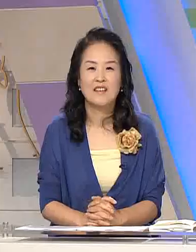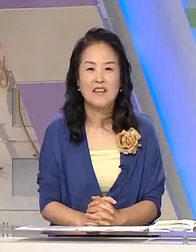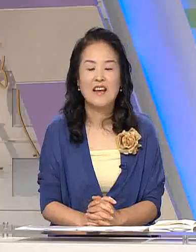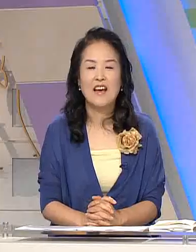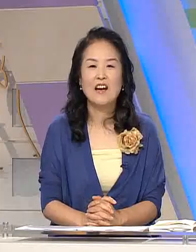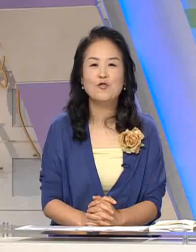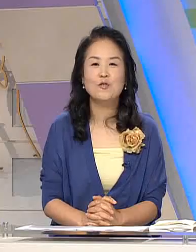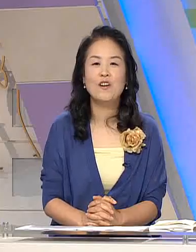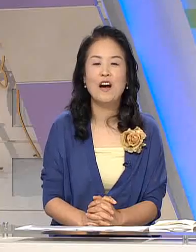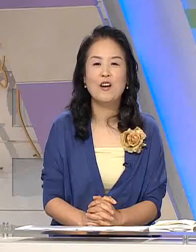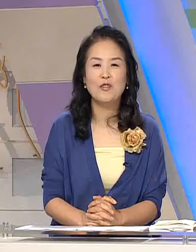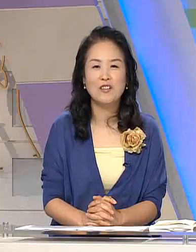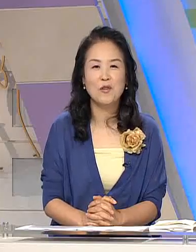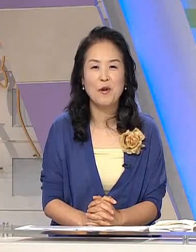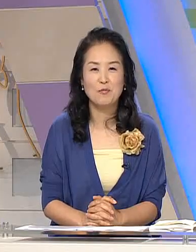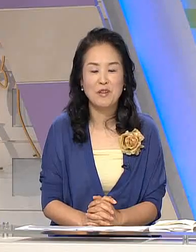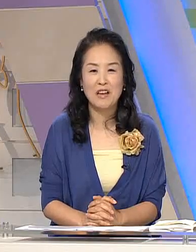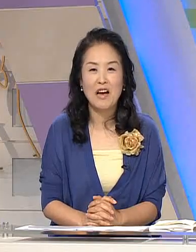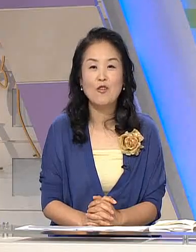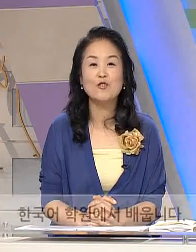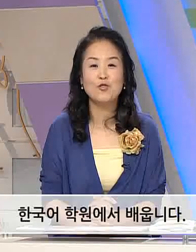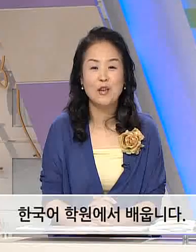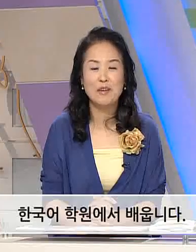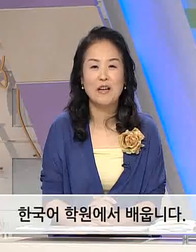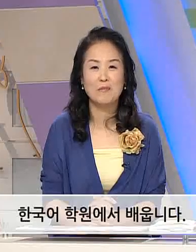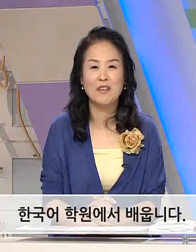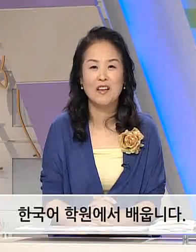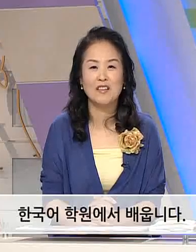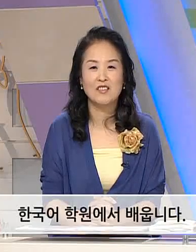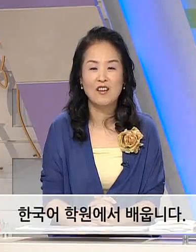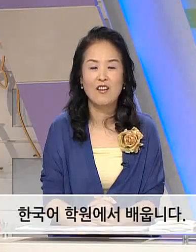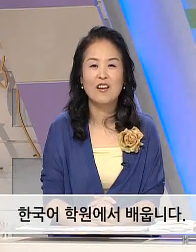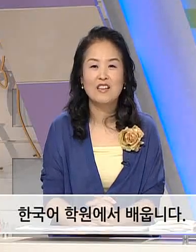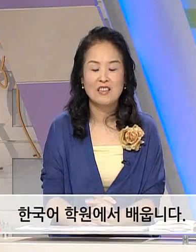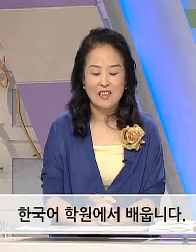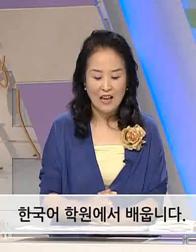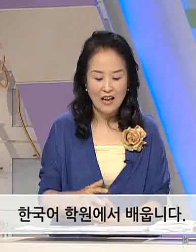네 한국어 학원에서 배웁니다. 학원 수화만 알면 되겠지요? 자